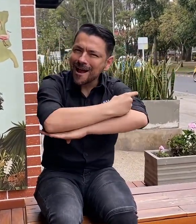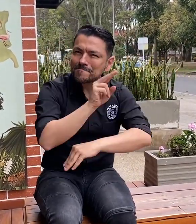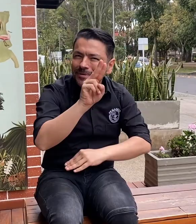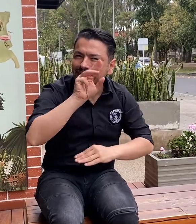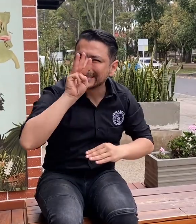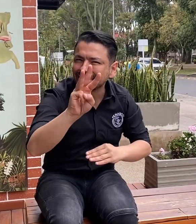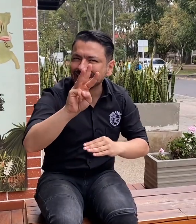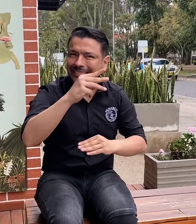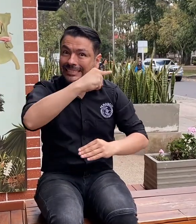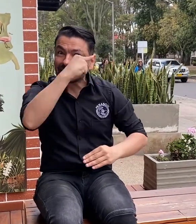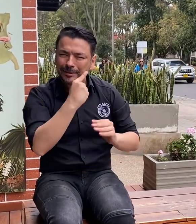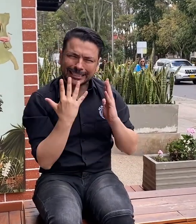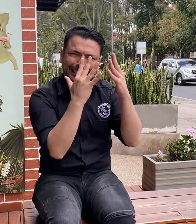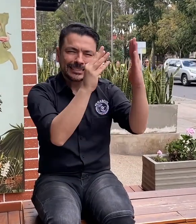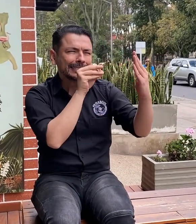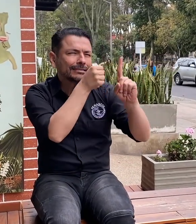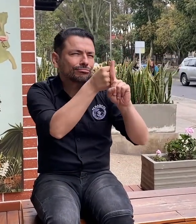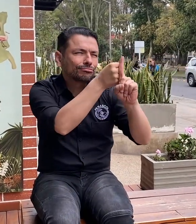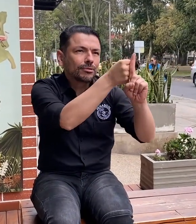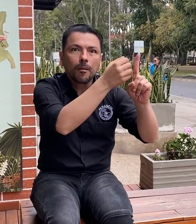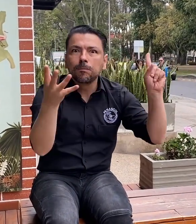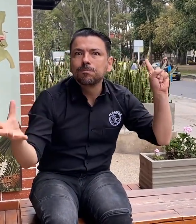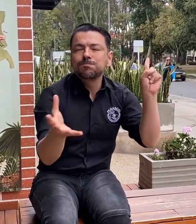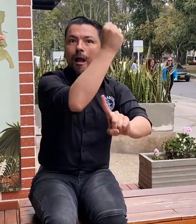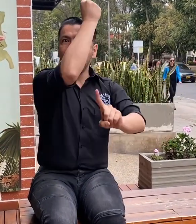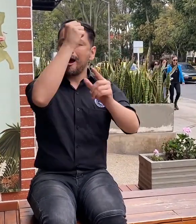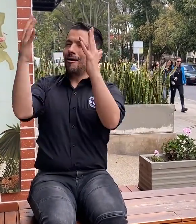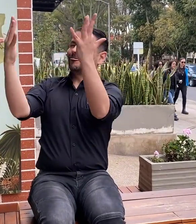conmemorativa para la celebración del Día Internacional de las Lenguas de Señas.